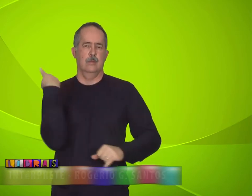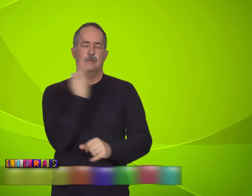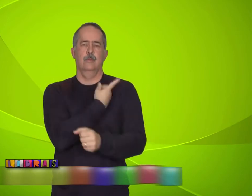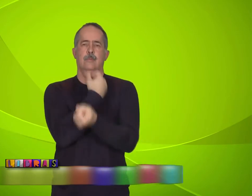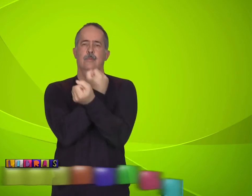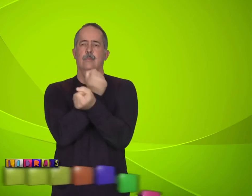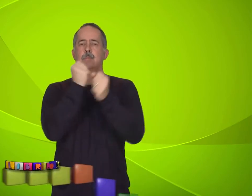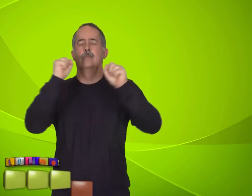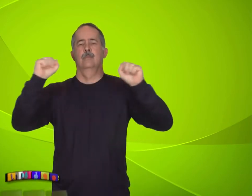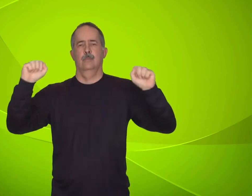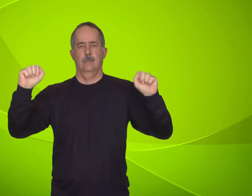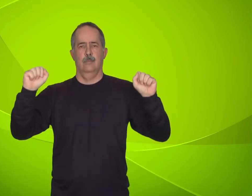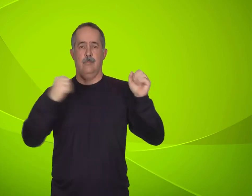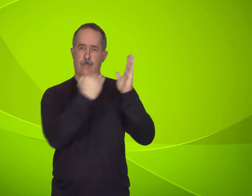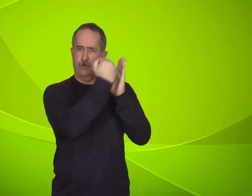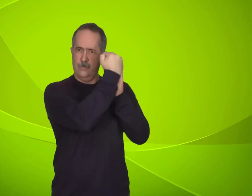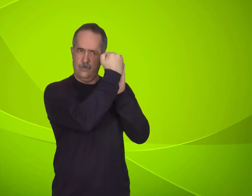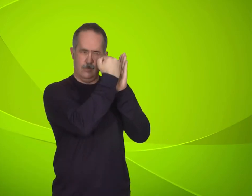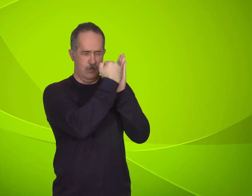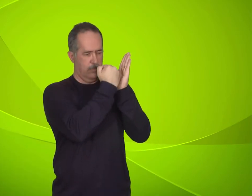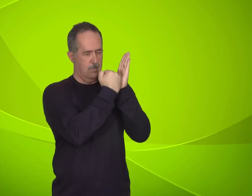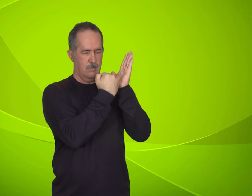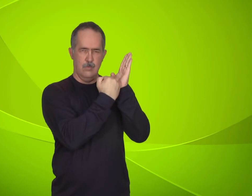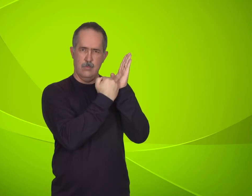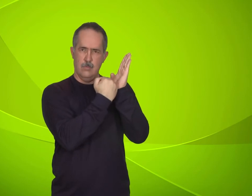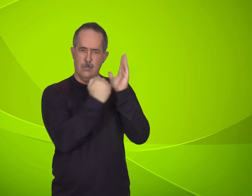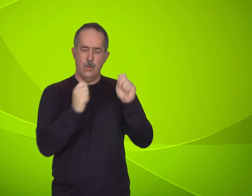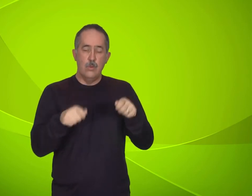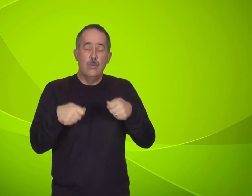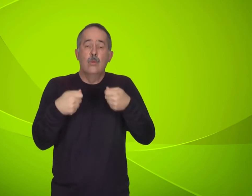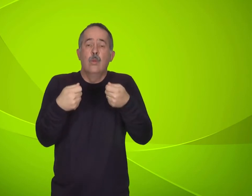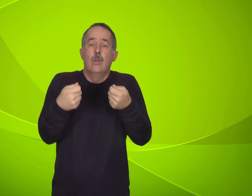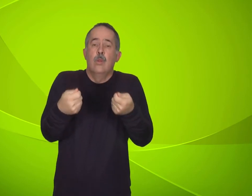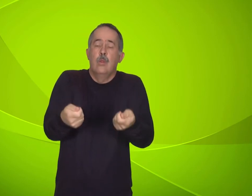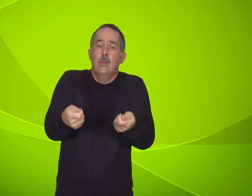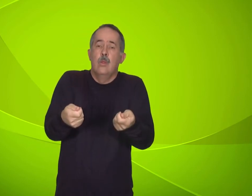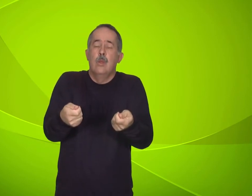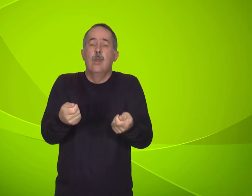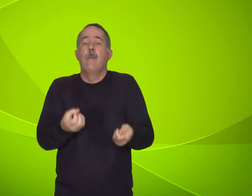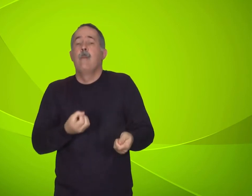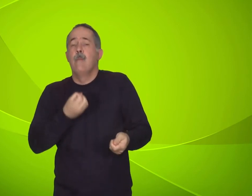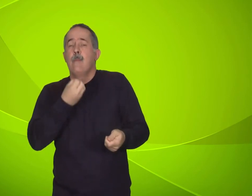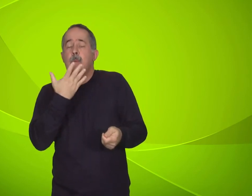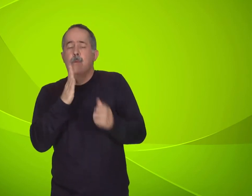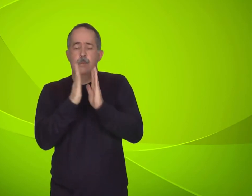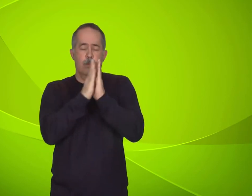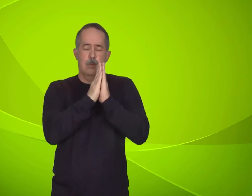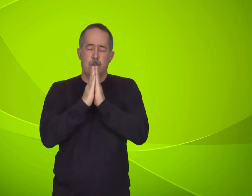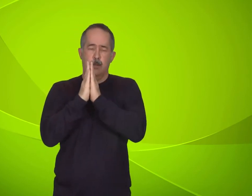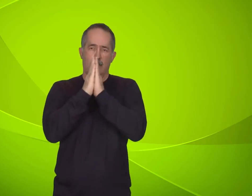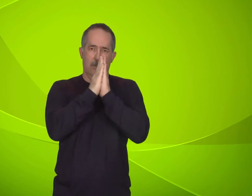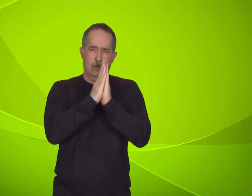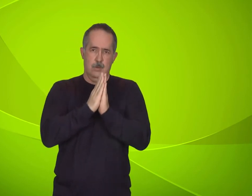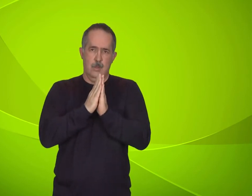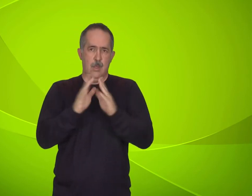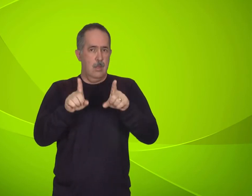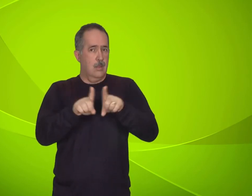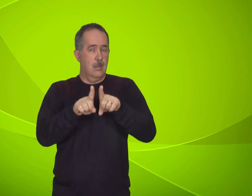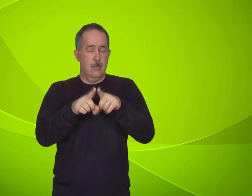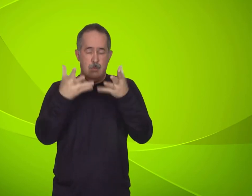A estrutura da missa nos oferece as condições para bem rezar e recebermos Jesus